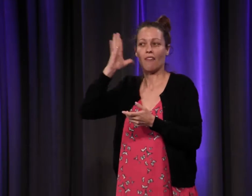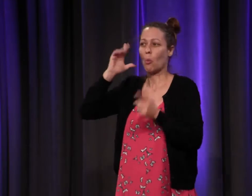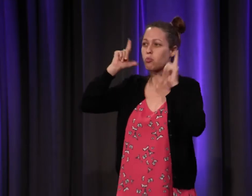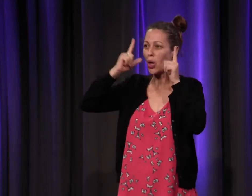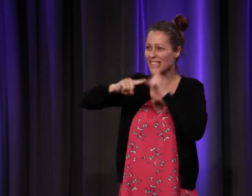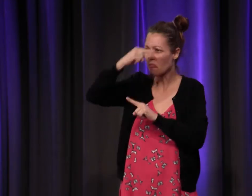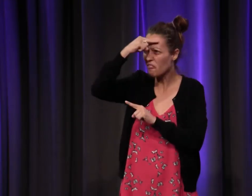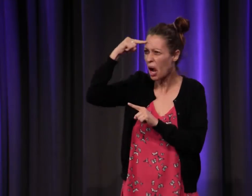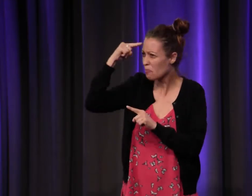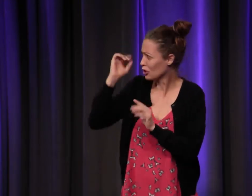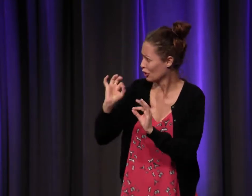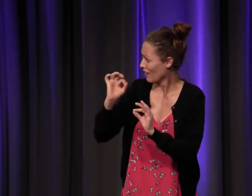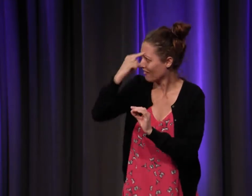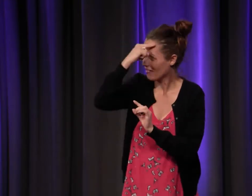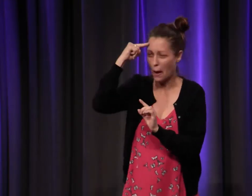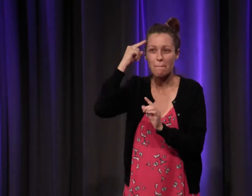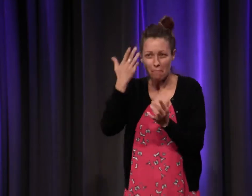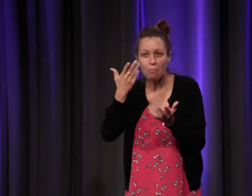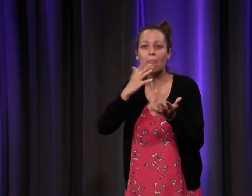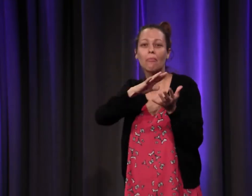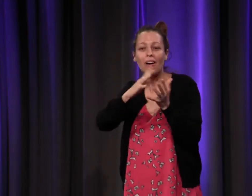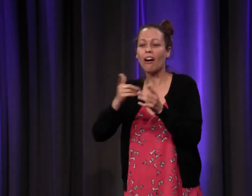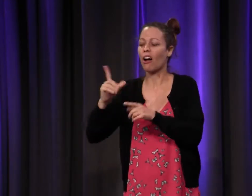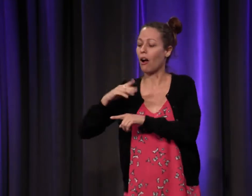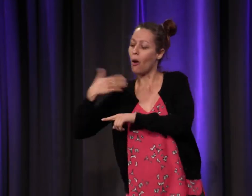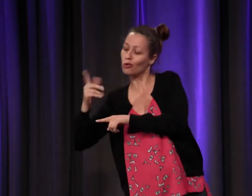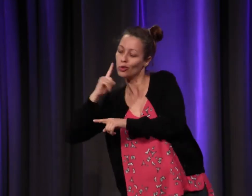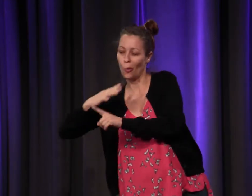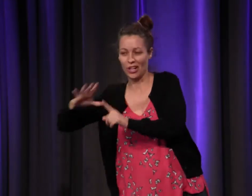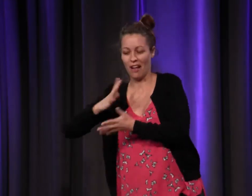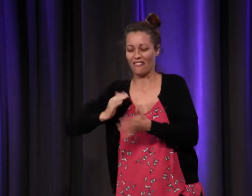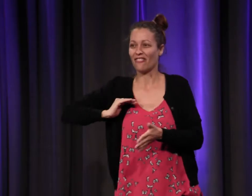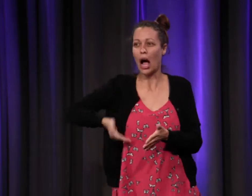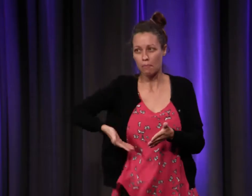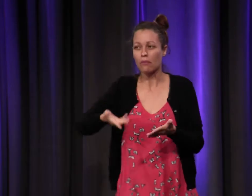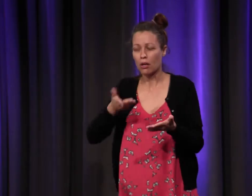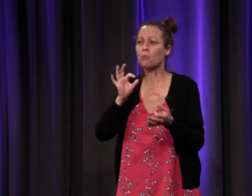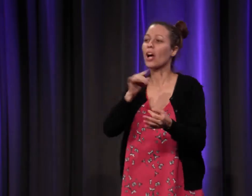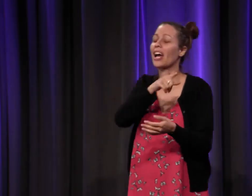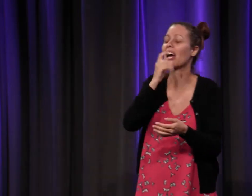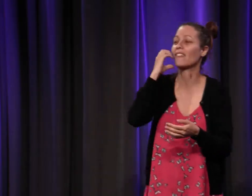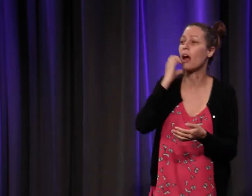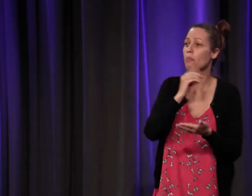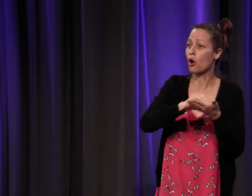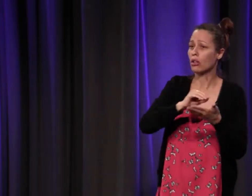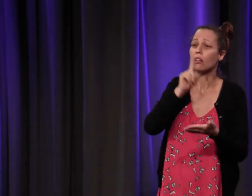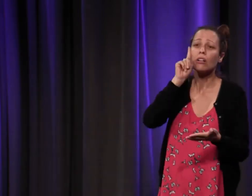allé à la recherche de l'origine de ces signes et qui a parlé justement du signe femme qui se faisait par les moines sur le front